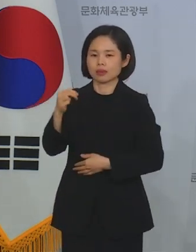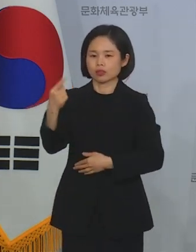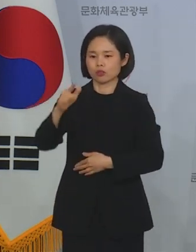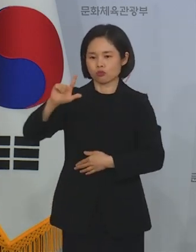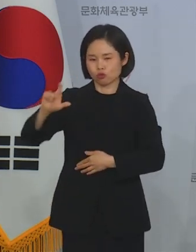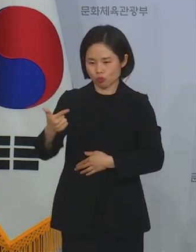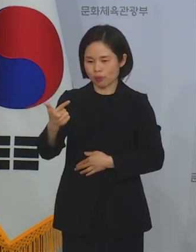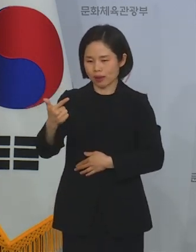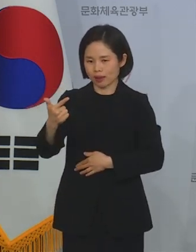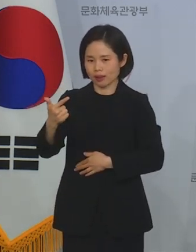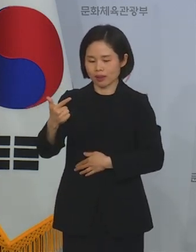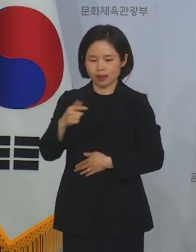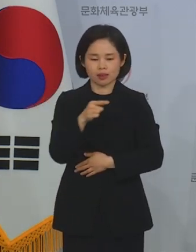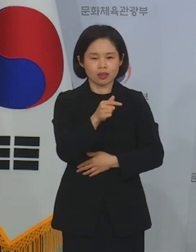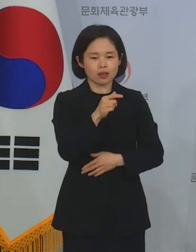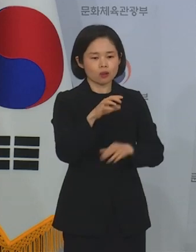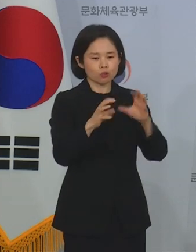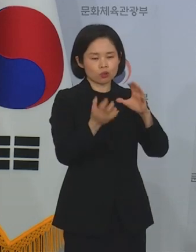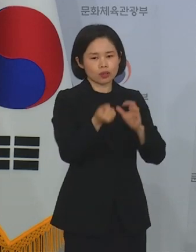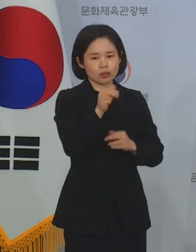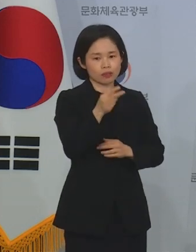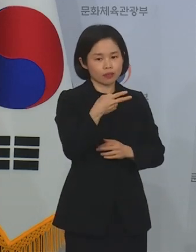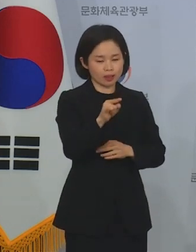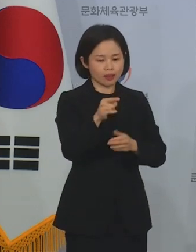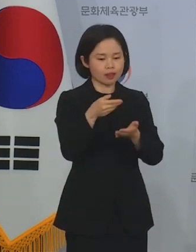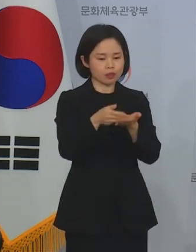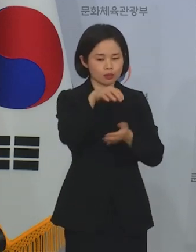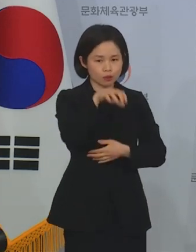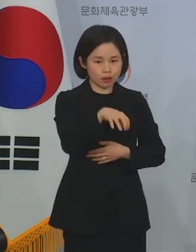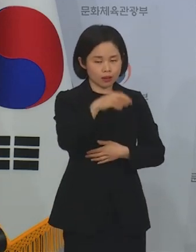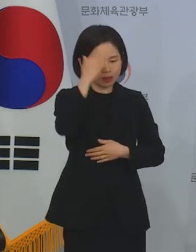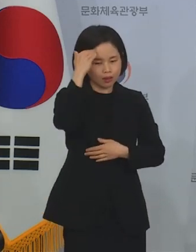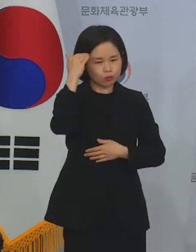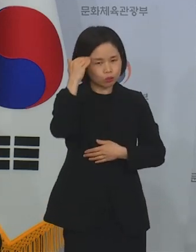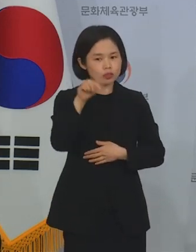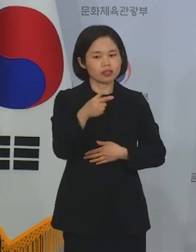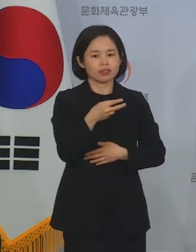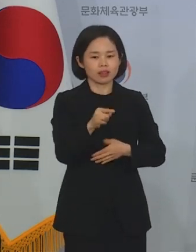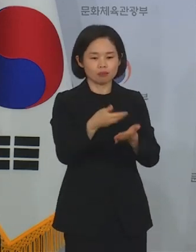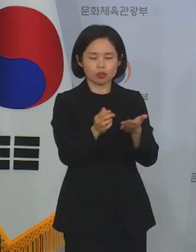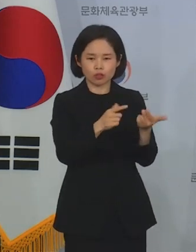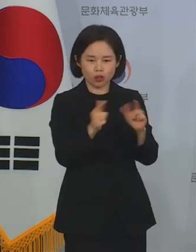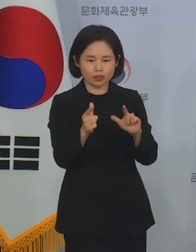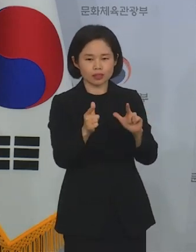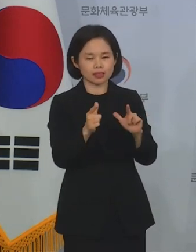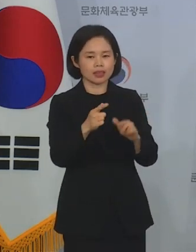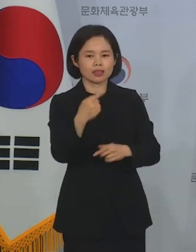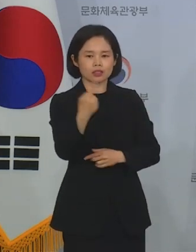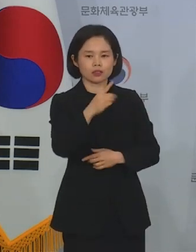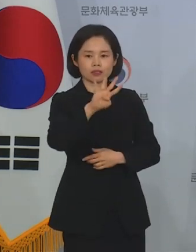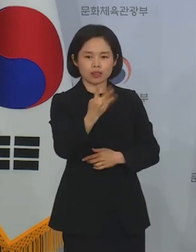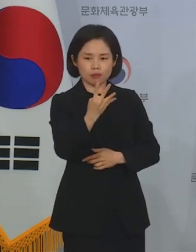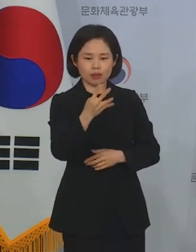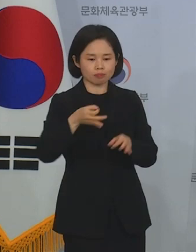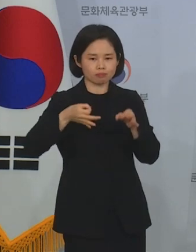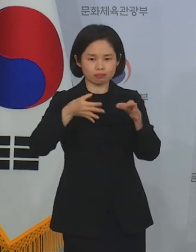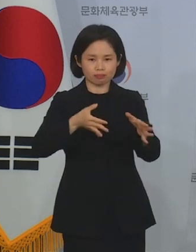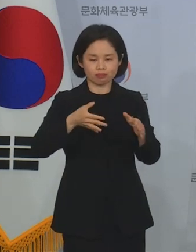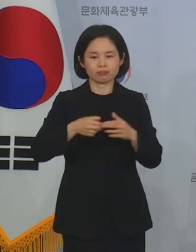국립현대미술관에는 한국대표 근대 미술품을 포함한 1,400여 점이 기증됩니다.